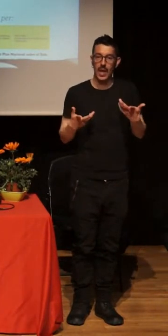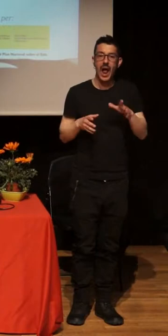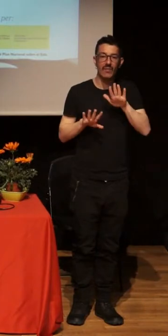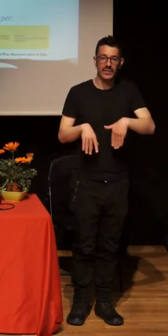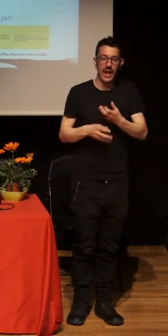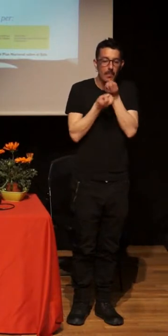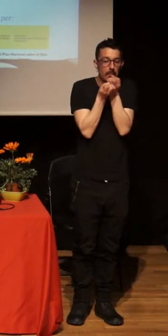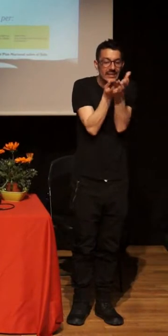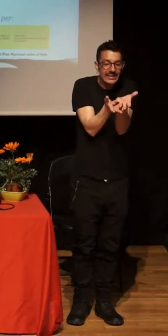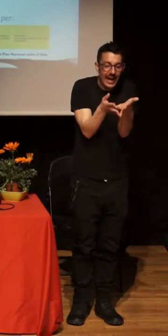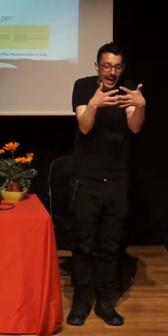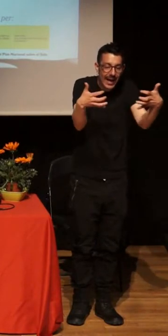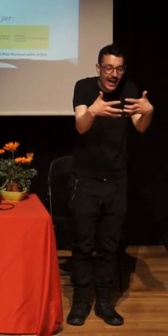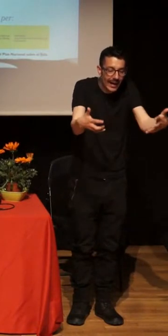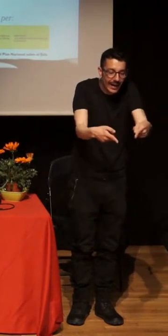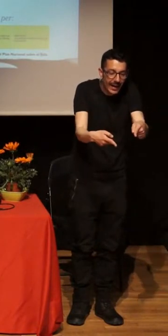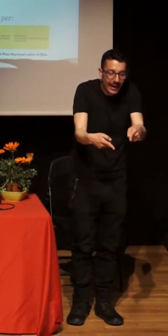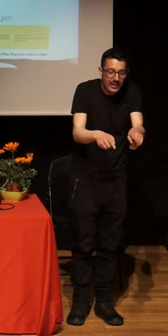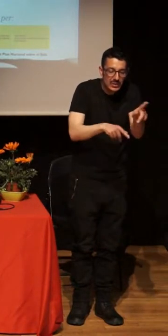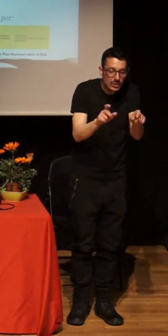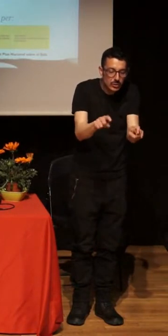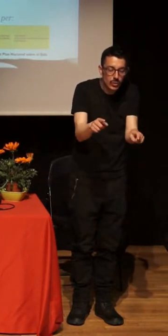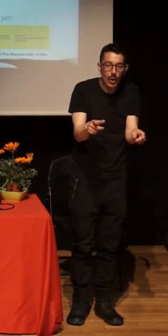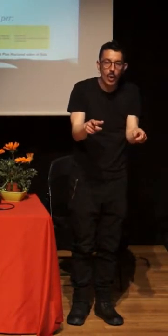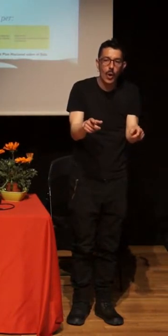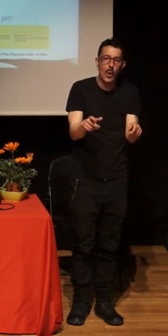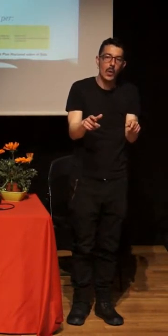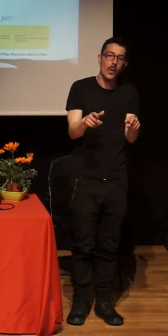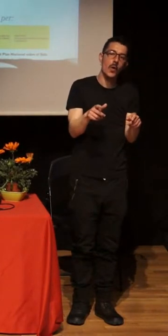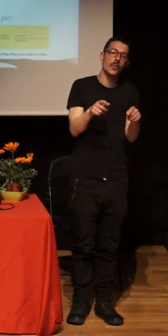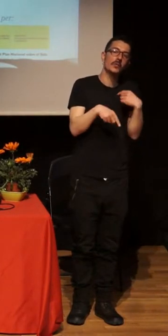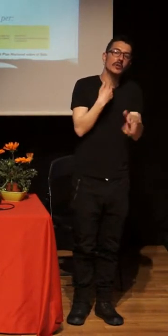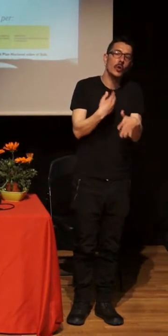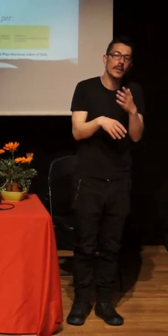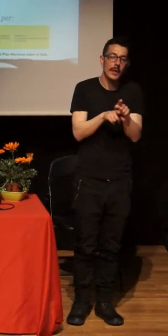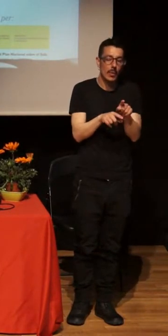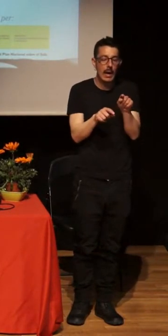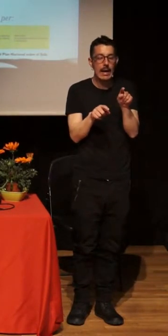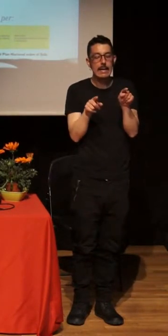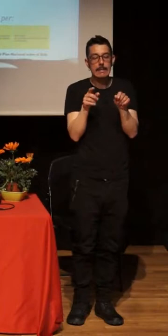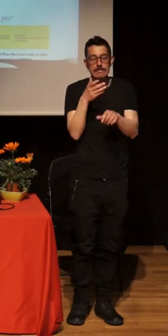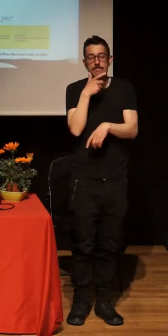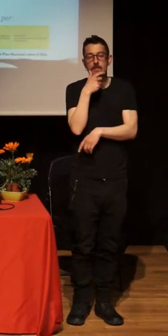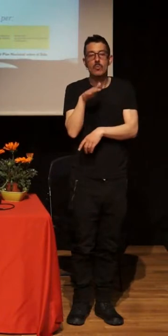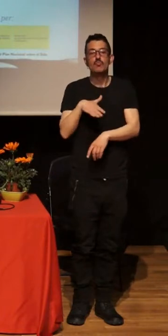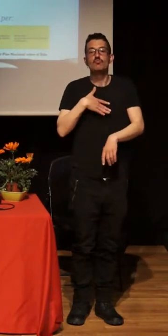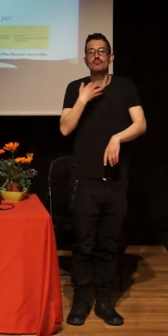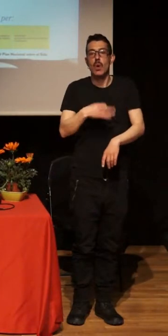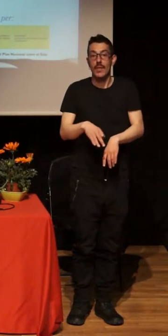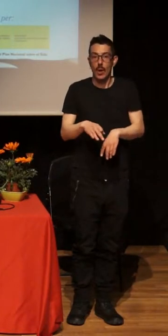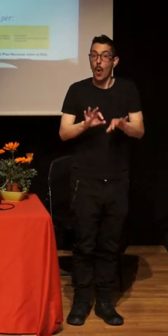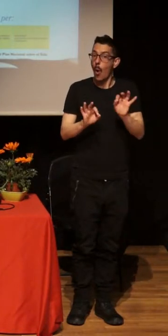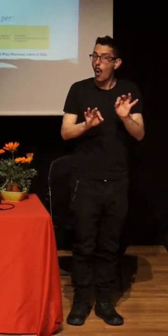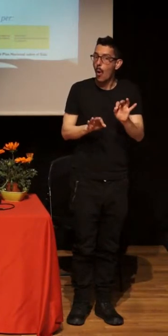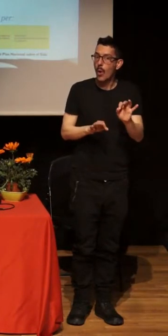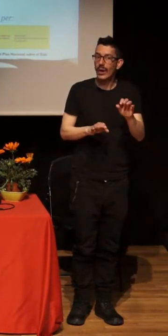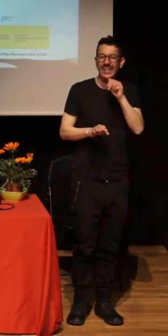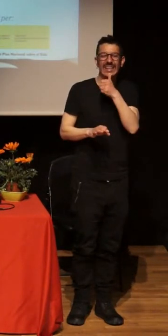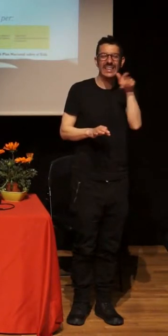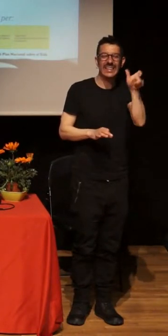o se empezaba a hacer tímidamente en aquel momento, ni siquiera a quienes estábamos lanzando el mensaje. Así, de aquellas